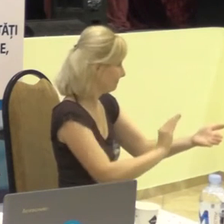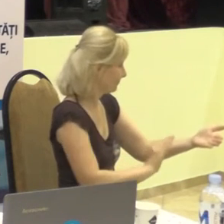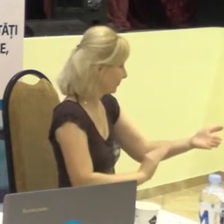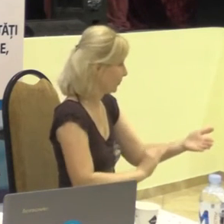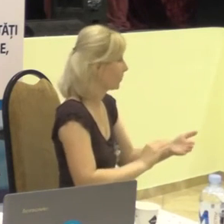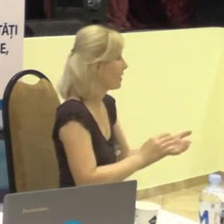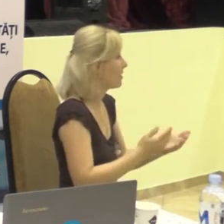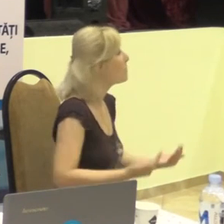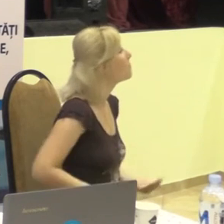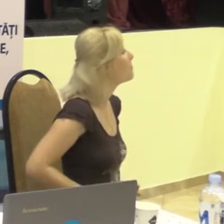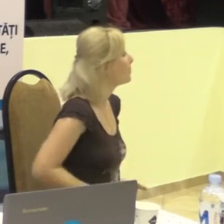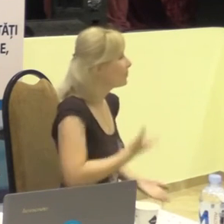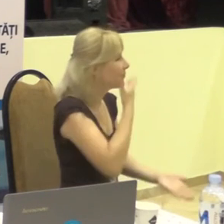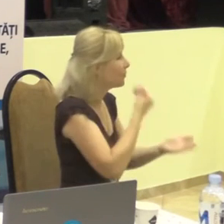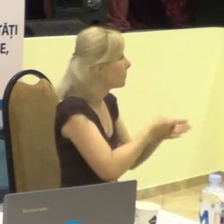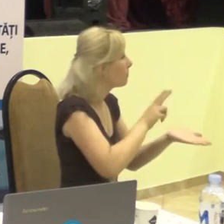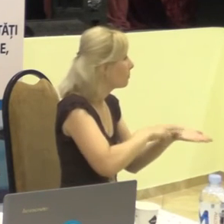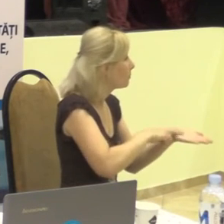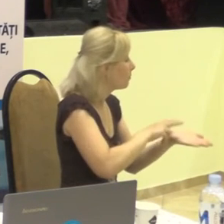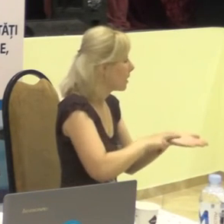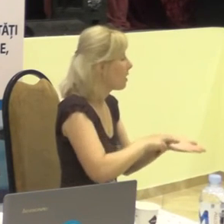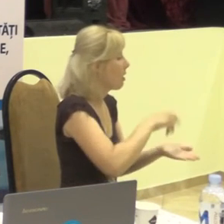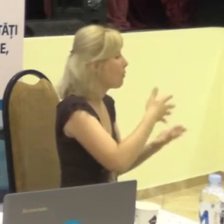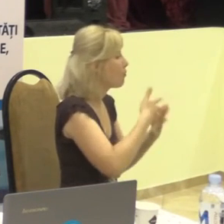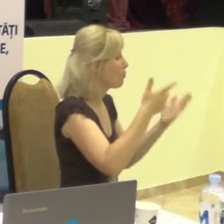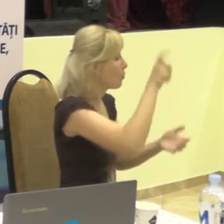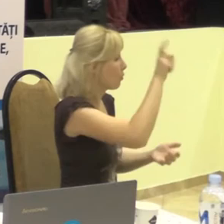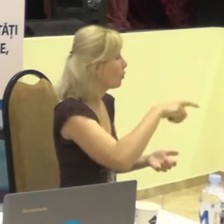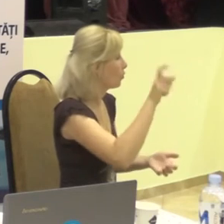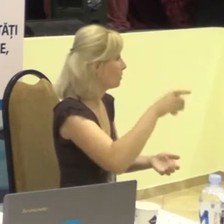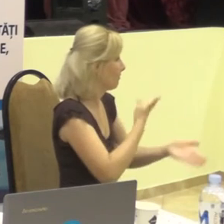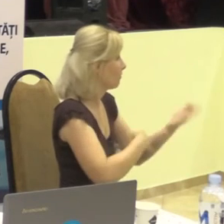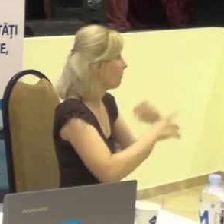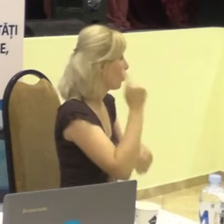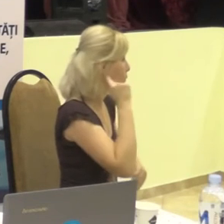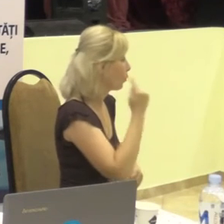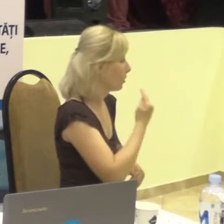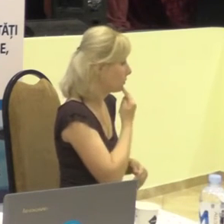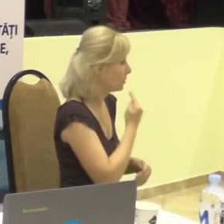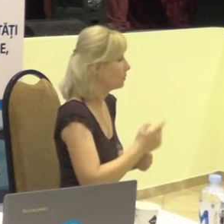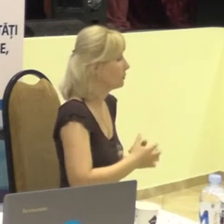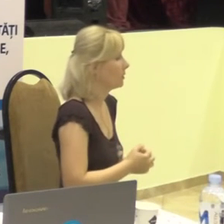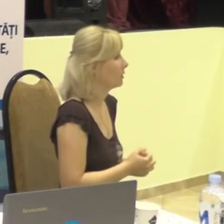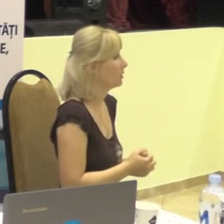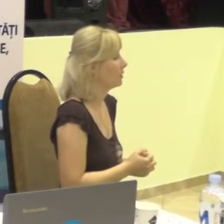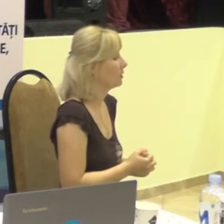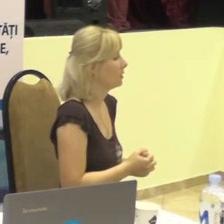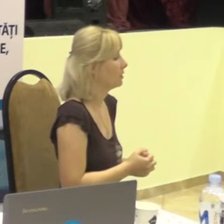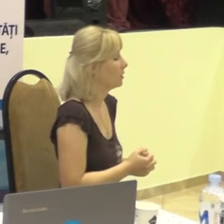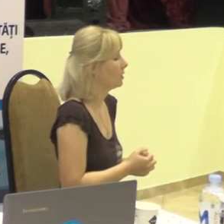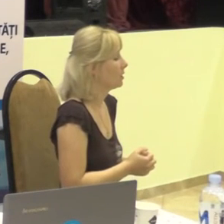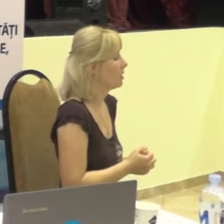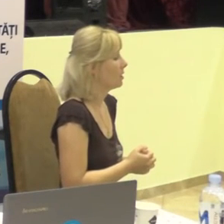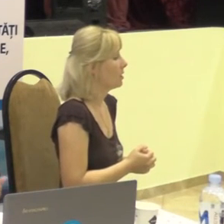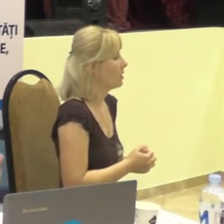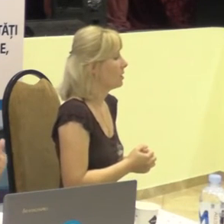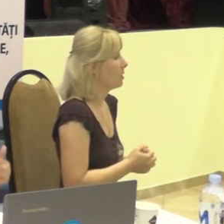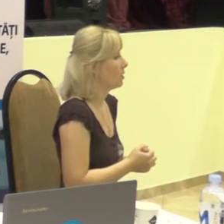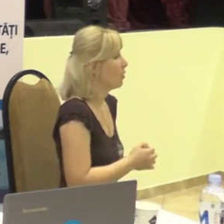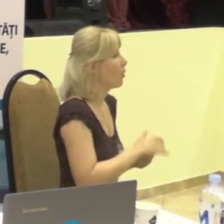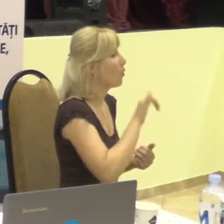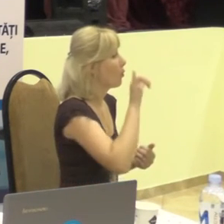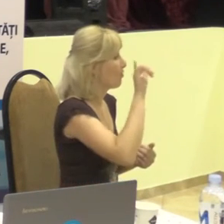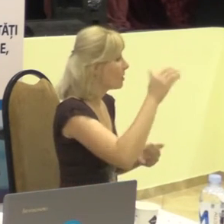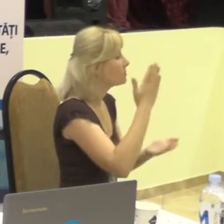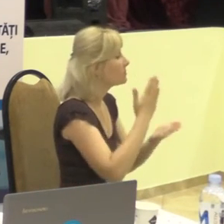cu traie mai multe persoane cu zibilități de auz, Dumneavoastră, deținând